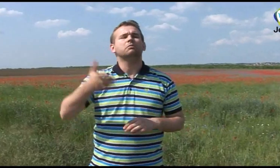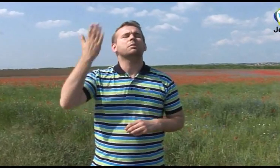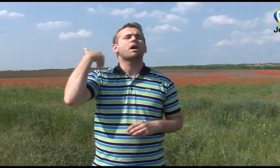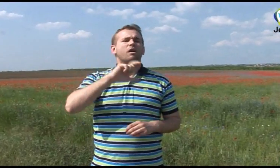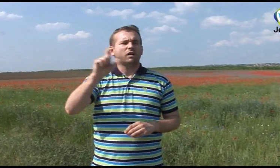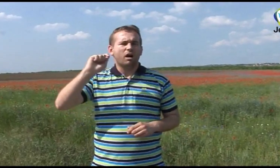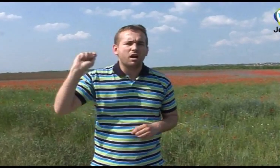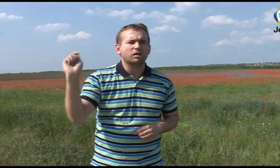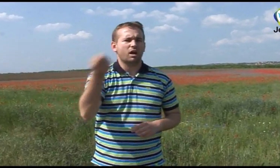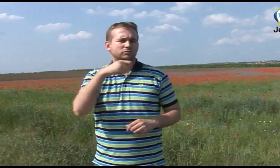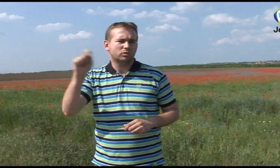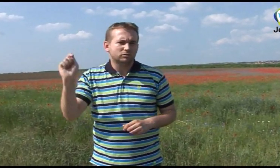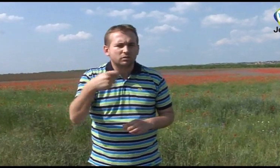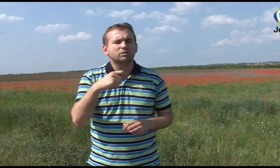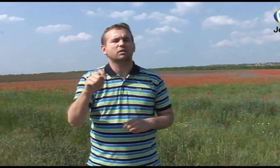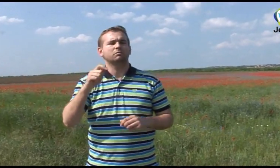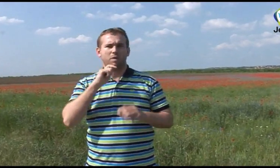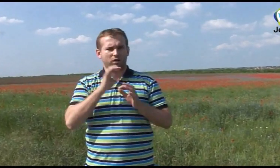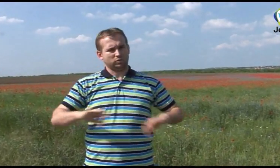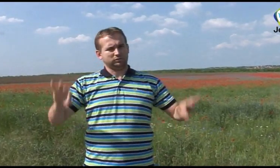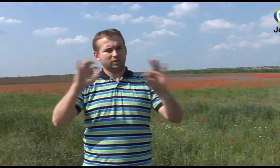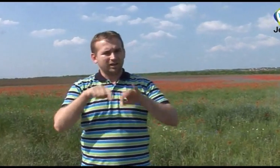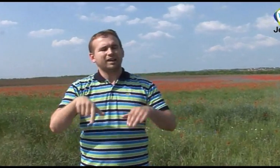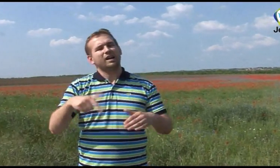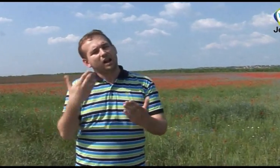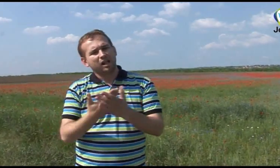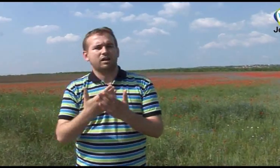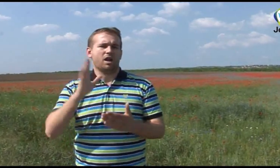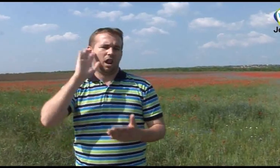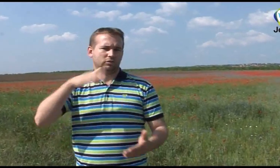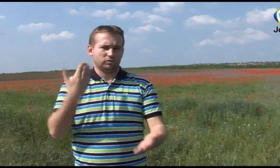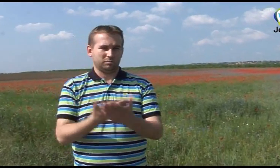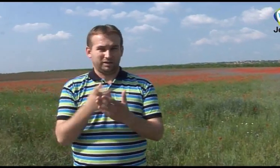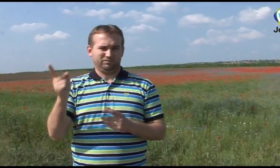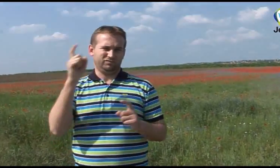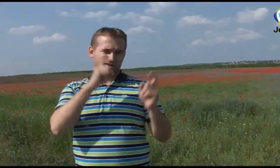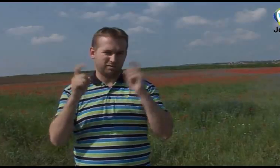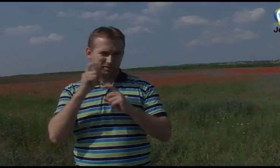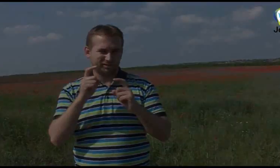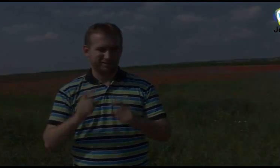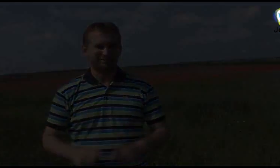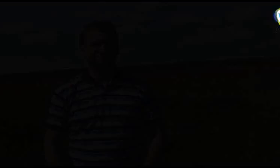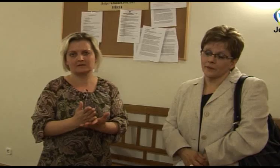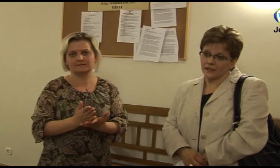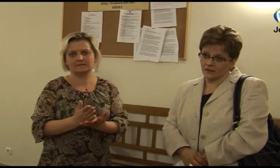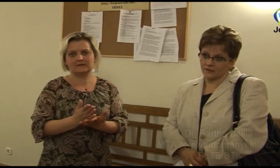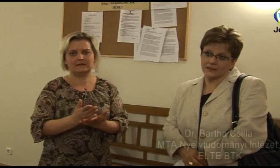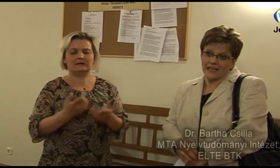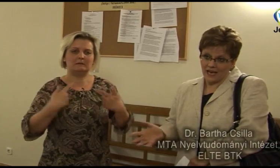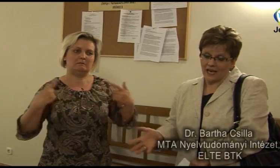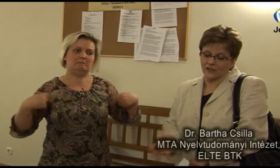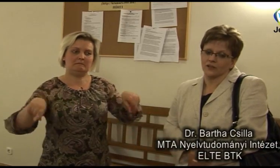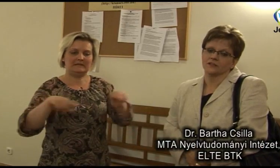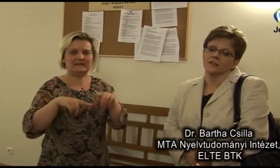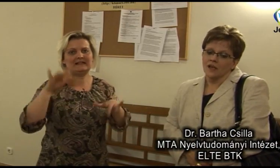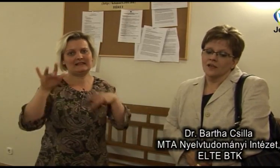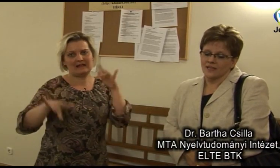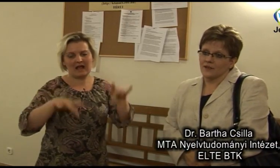oktatási formát, mert ezzel a magyar jelnyelv is elismertebbé válhat Magyarországon. Mi néhányan, személy